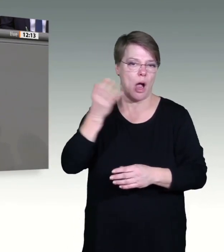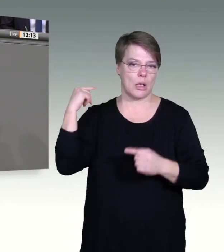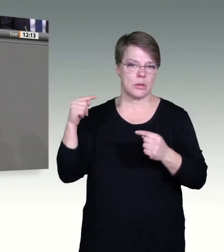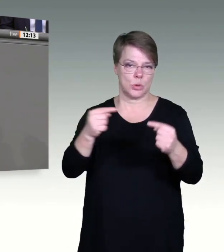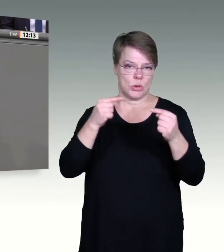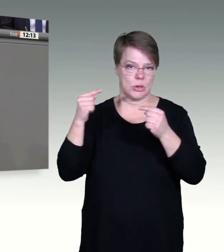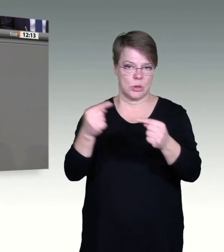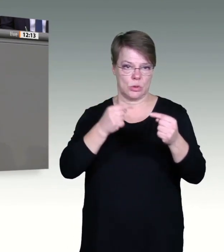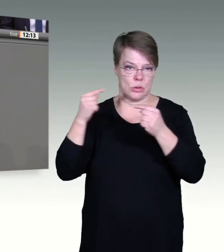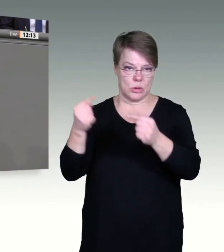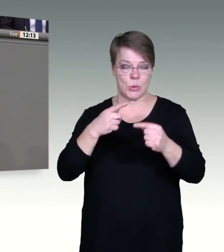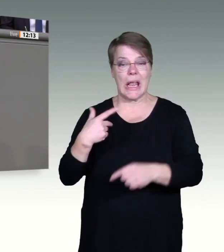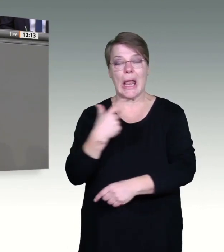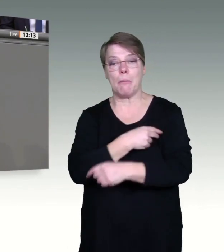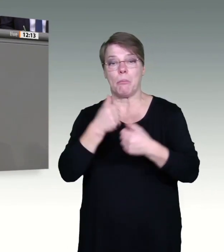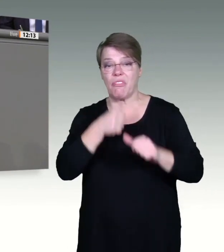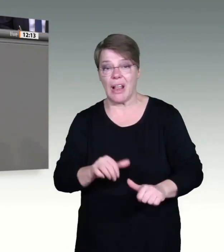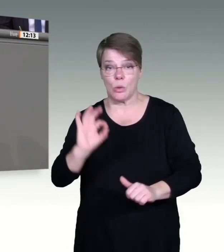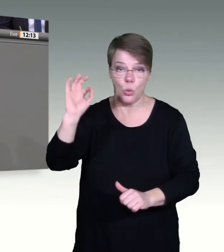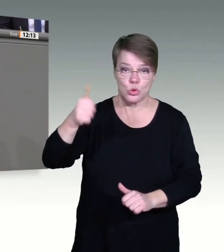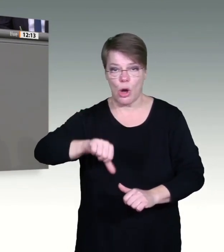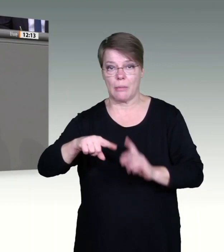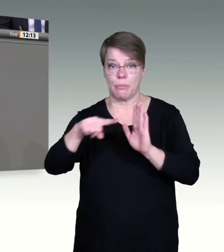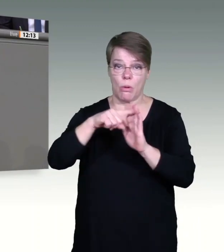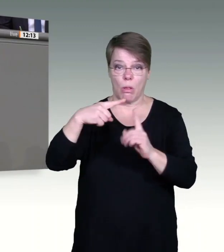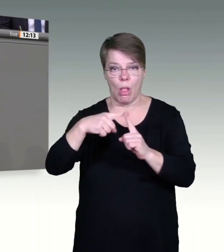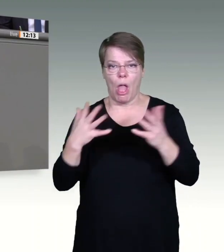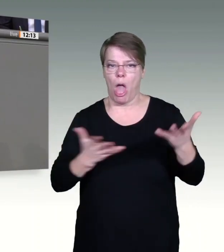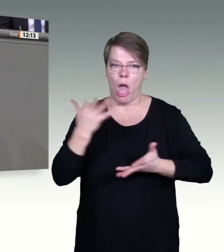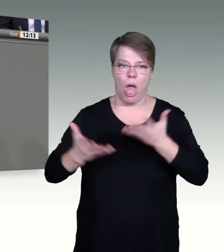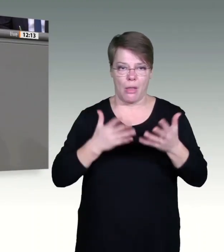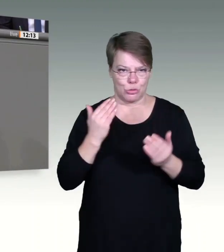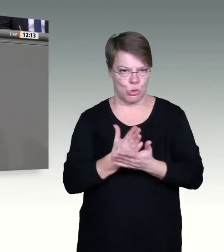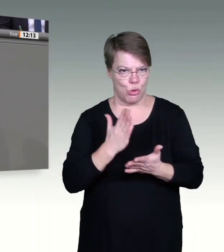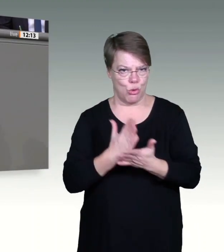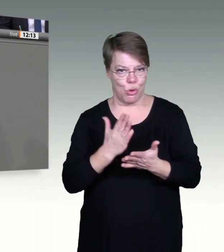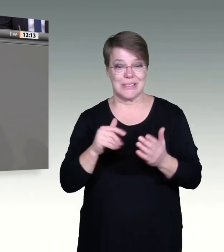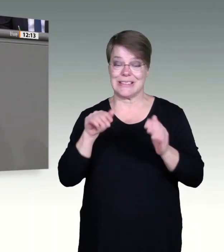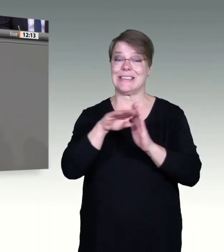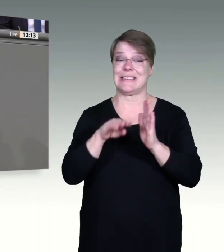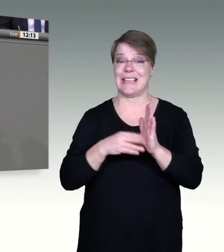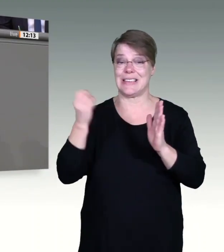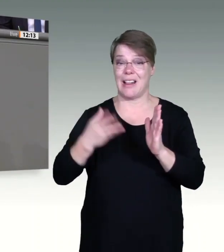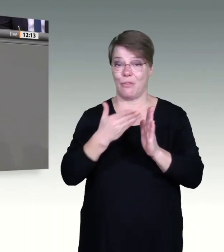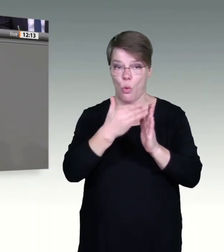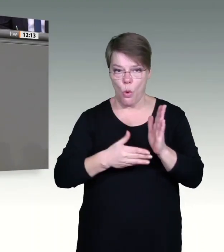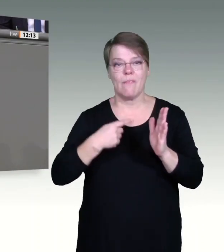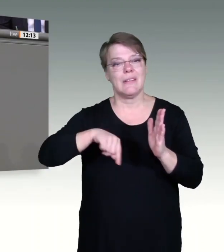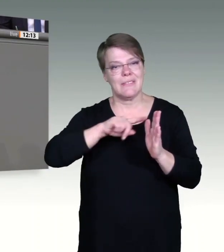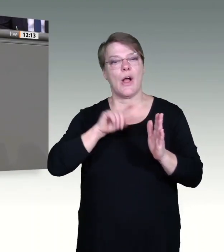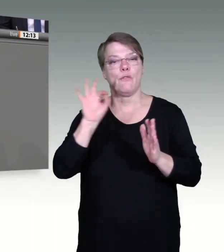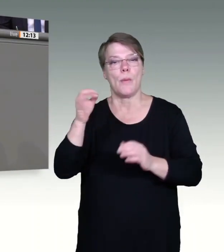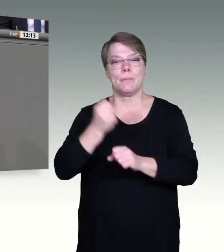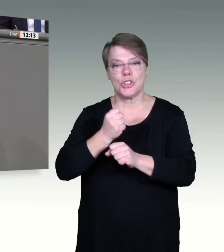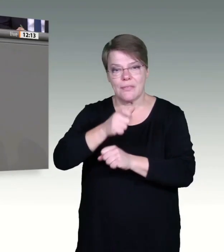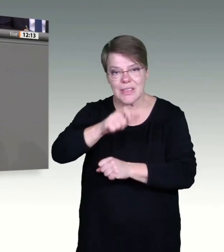einrichtungsspezifische Impfpflicht. Das gilt zum Beispiel für Beschäftigte in Pflegeheimen, in Krankenhäusern. Sie gilt aber